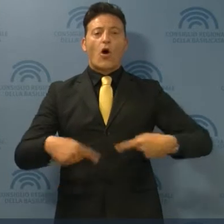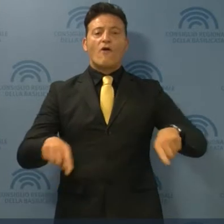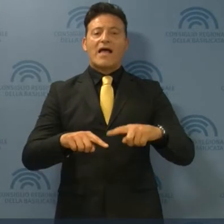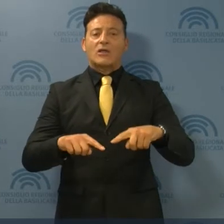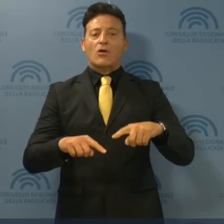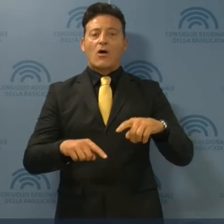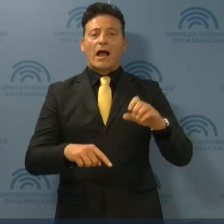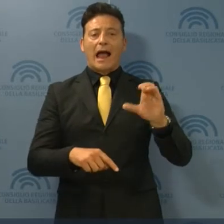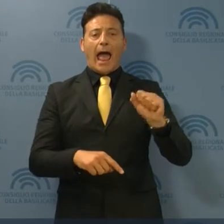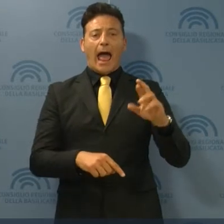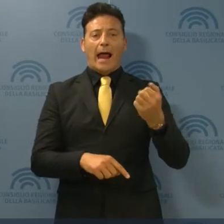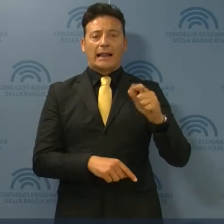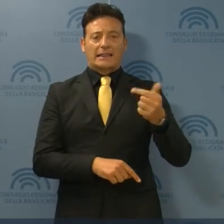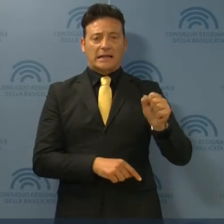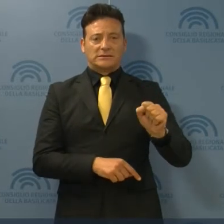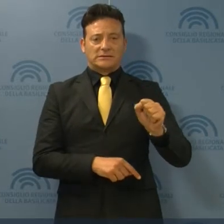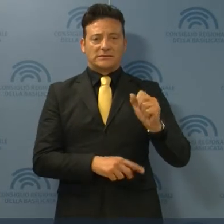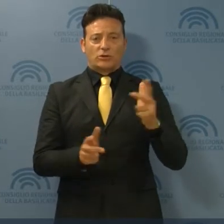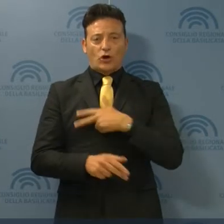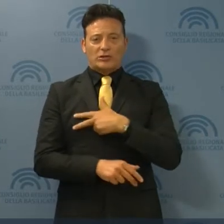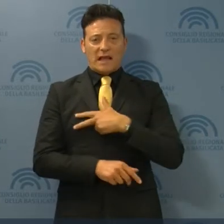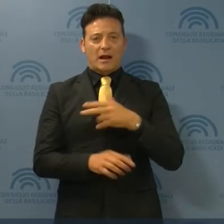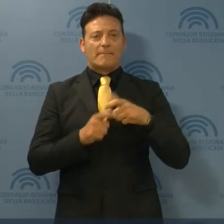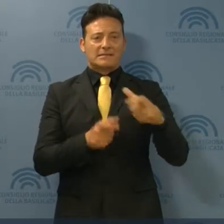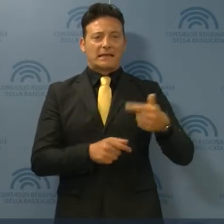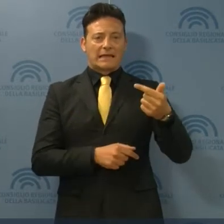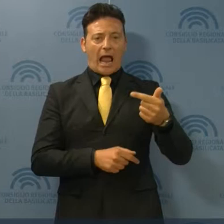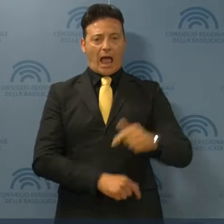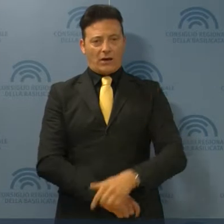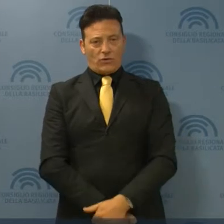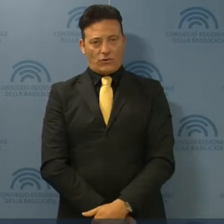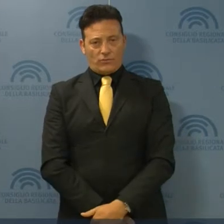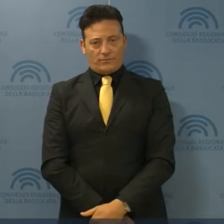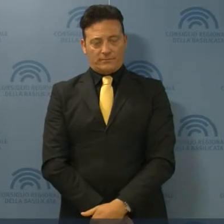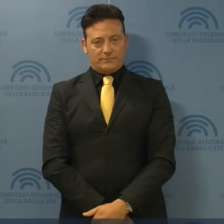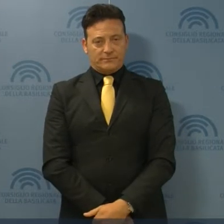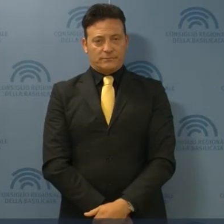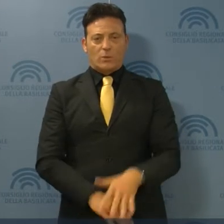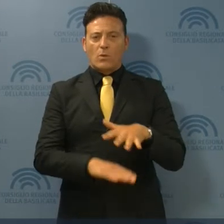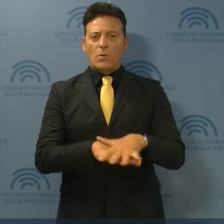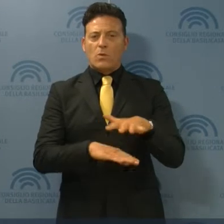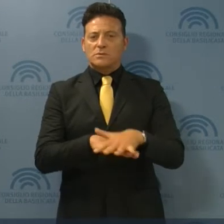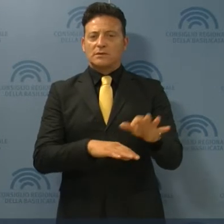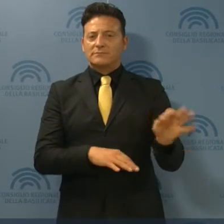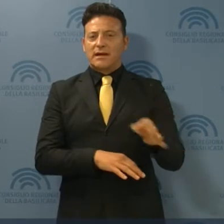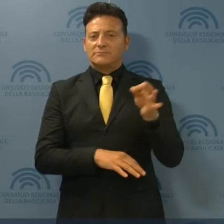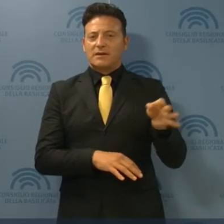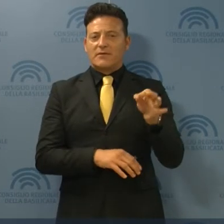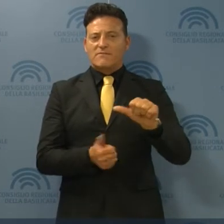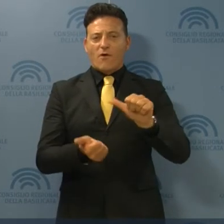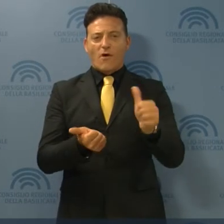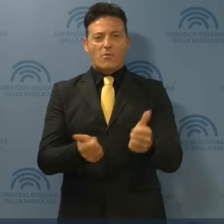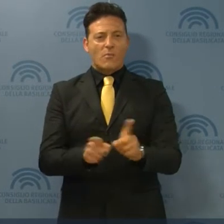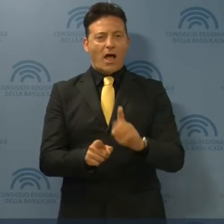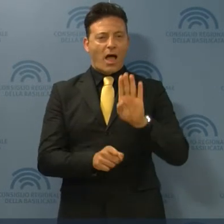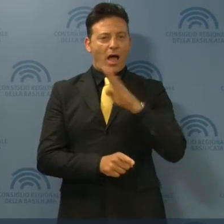Diocesana che si è svolto a tricarico. L'uso, che spesso sconfina nell'abuso